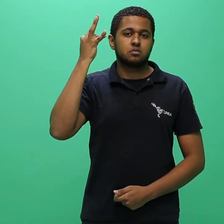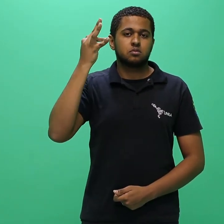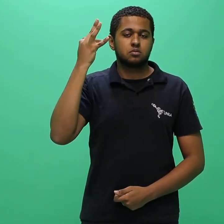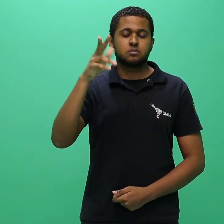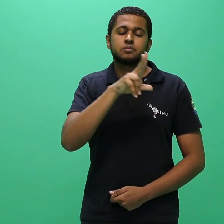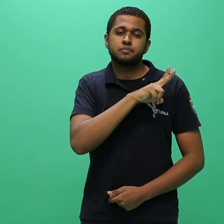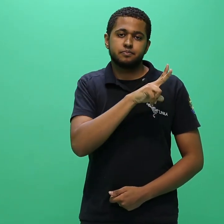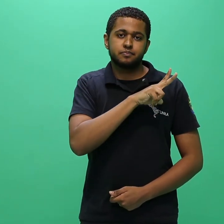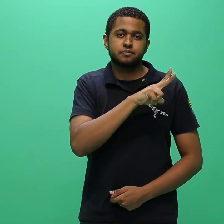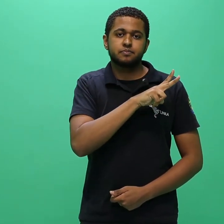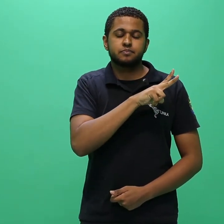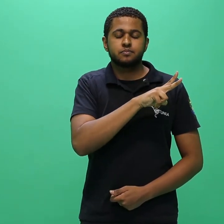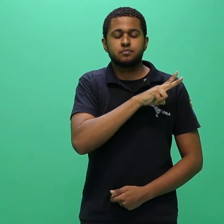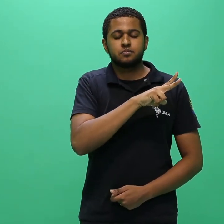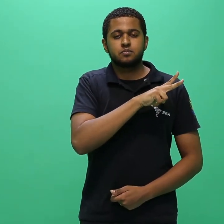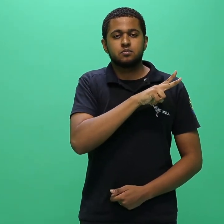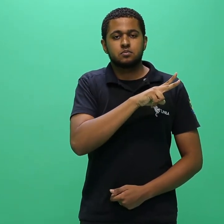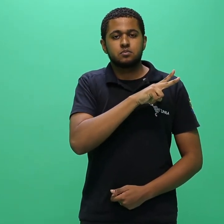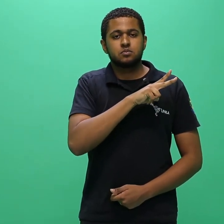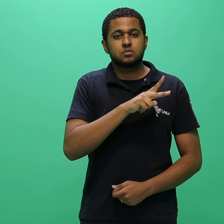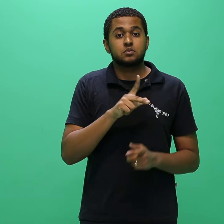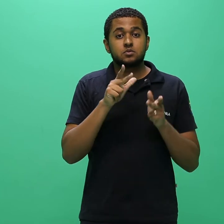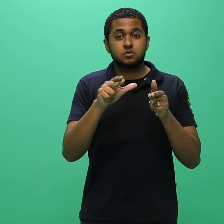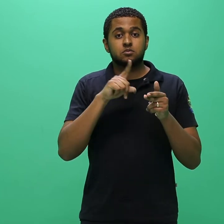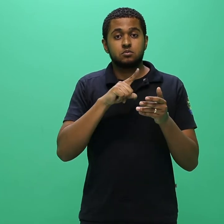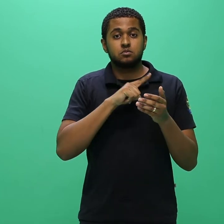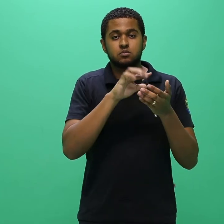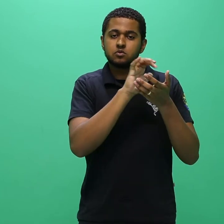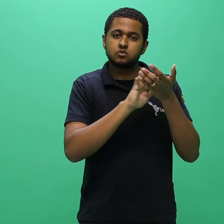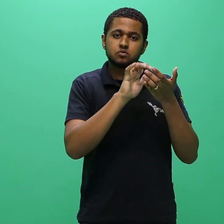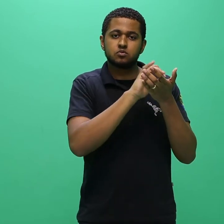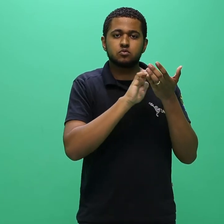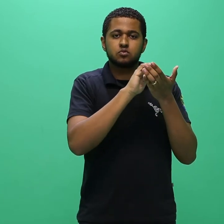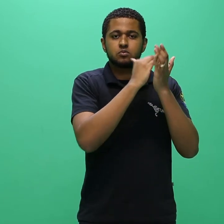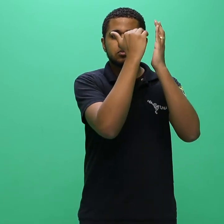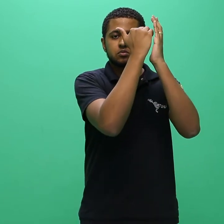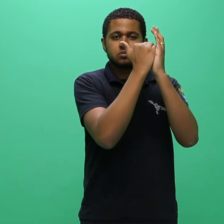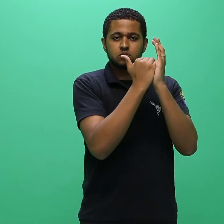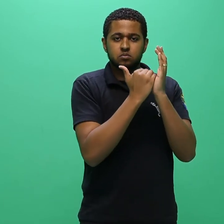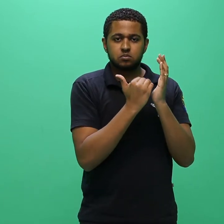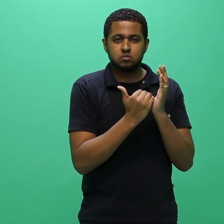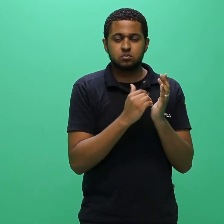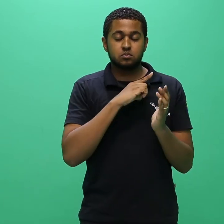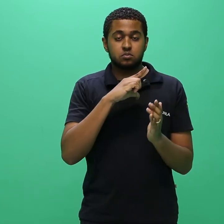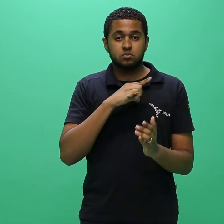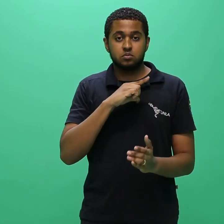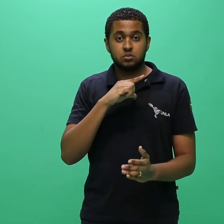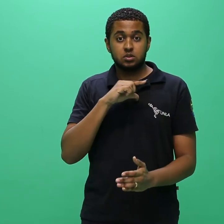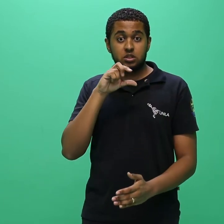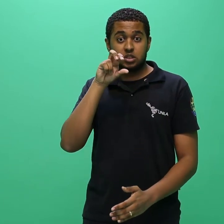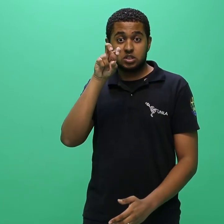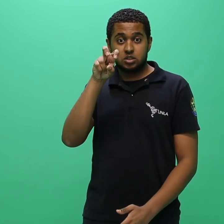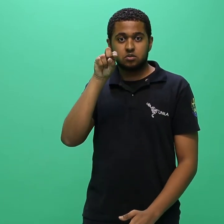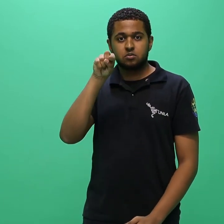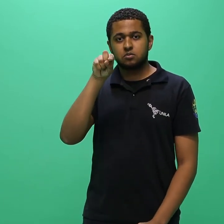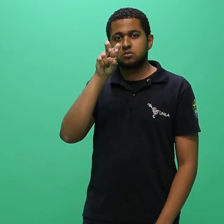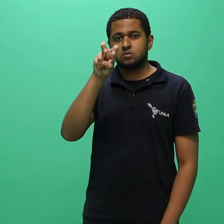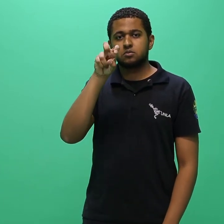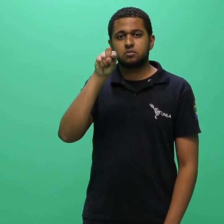advindos de instituições privadas, de acordo com a forma de classificação descrita